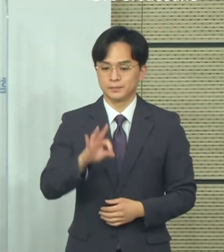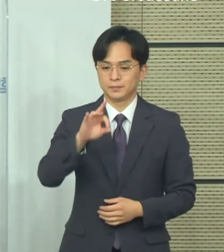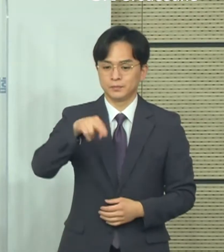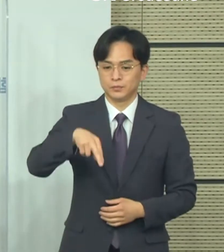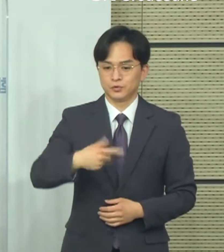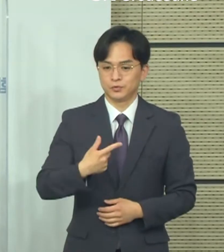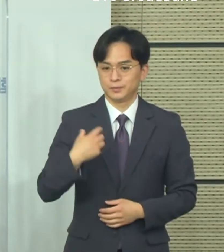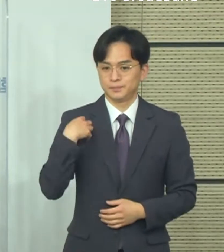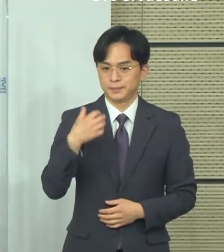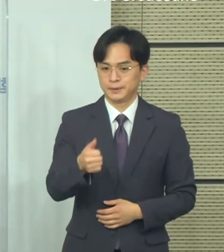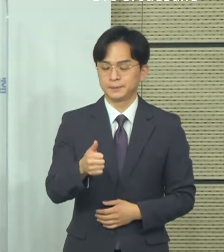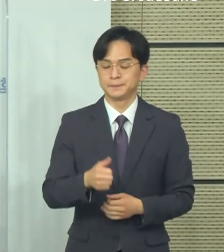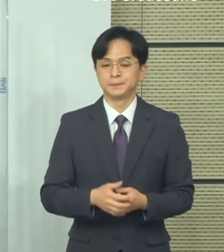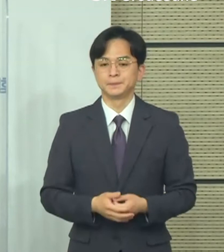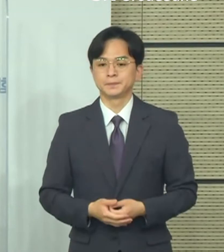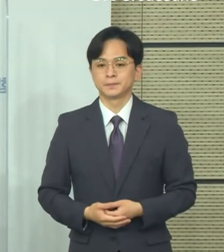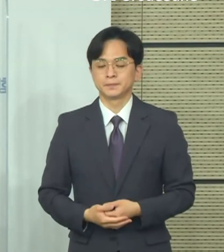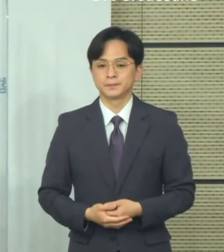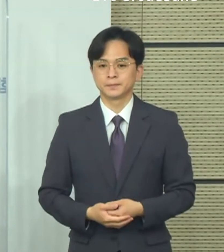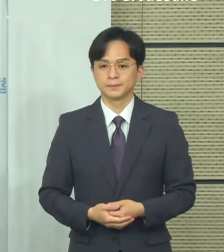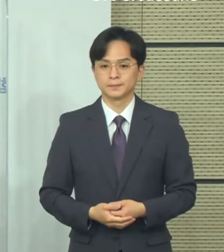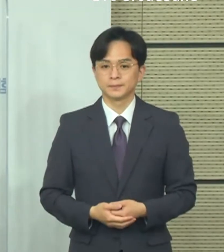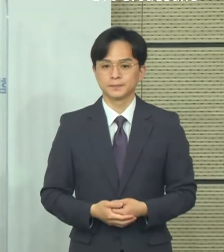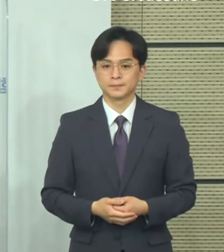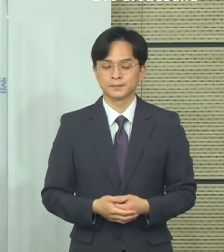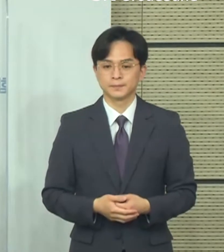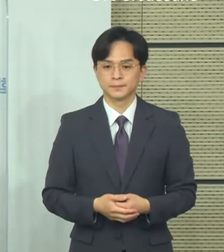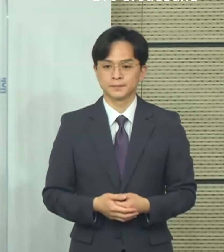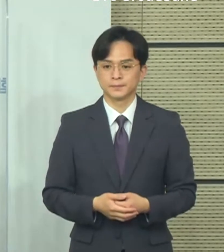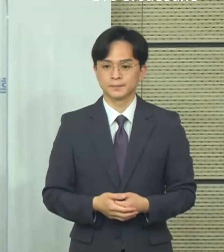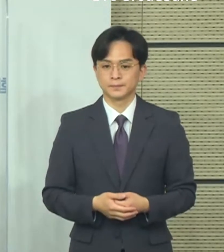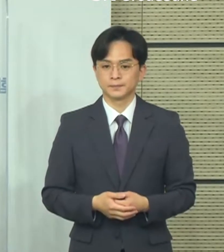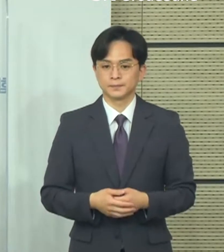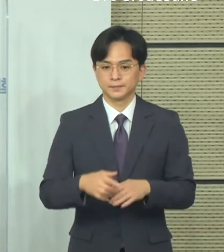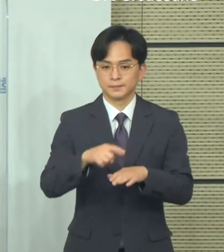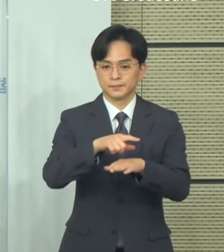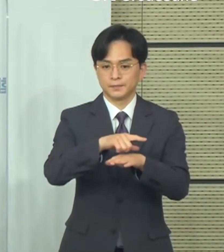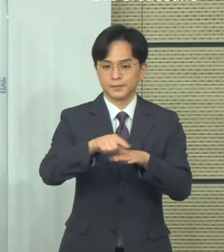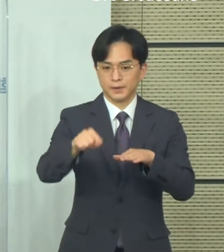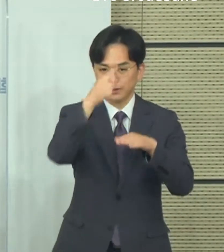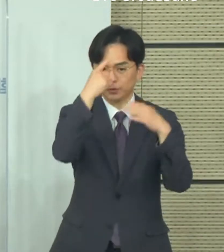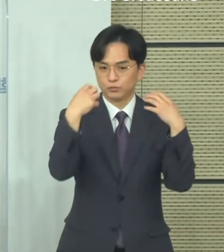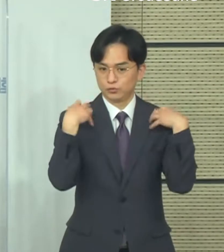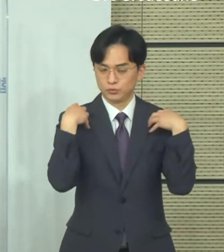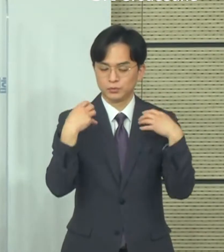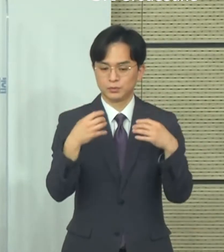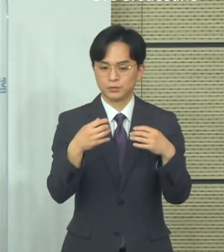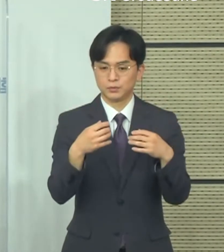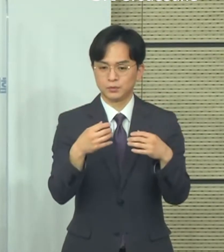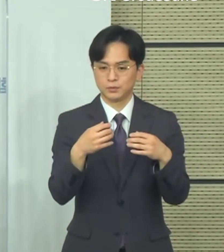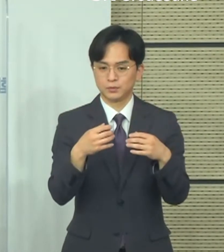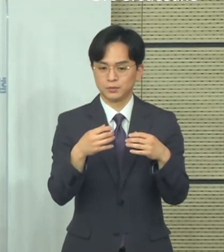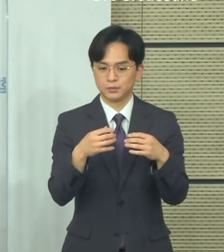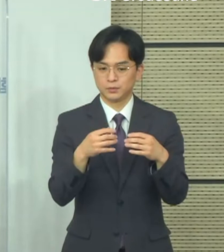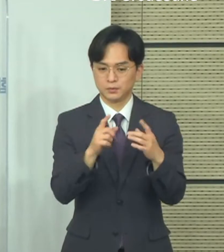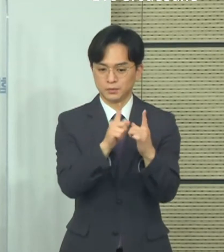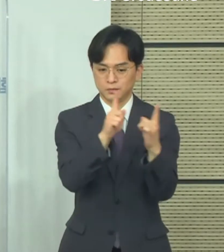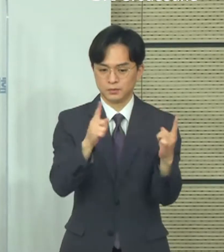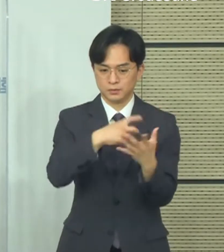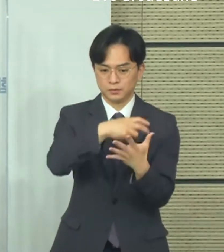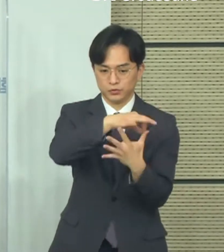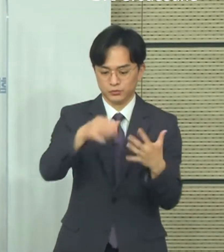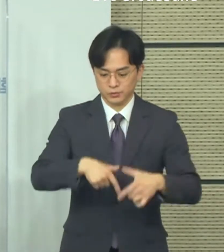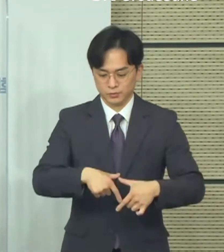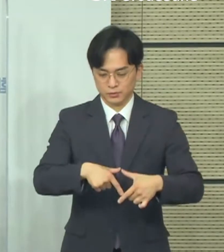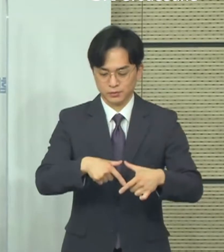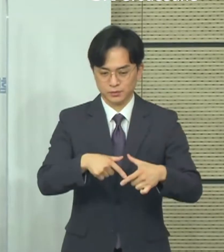네. 아마도 지금 현재 시범사업을 하고 있는 지역들은 브리핑 때도 말씀을 드린